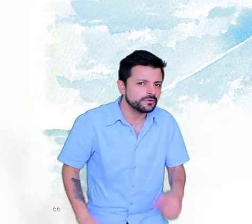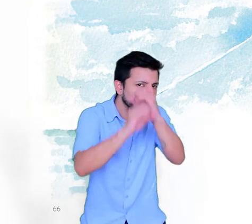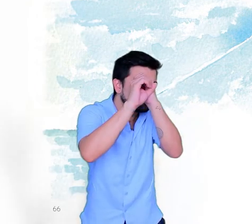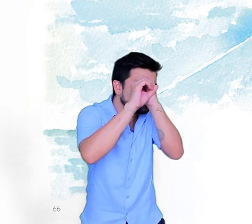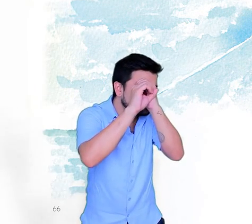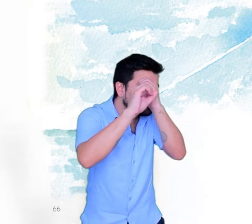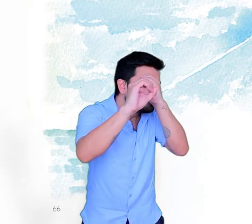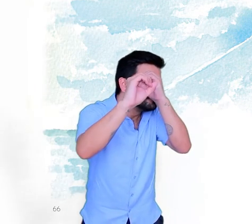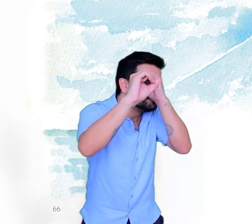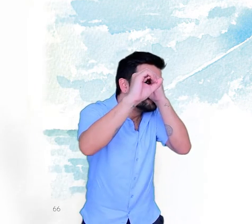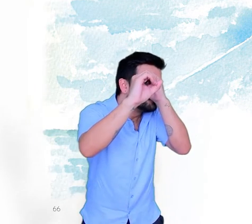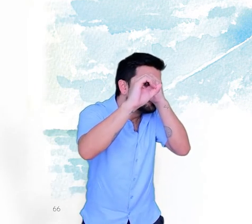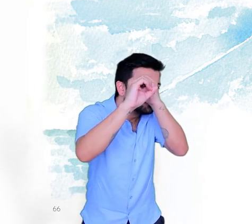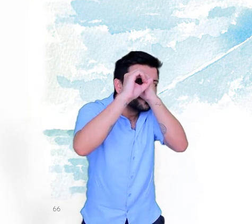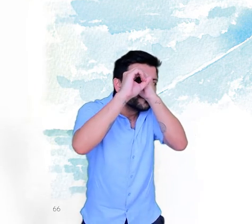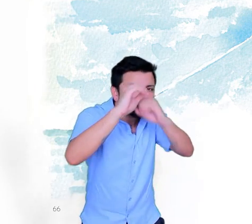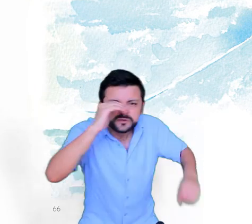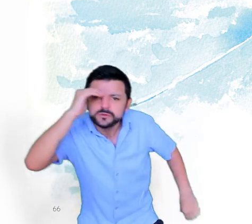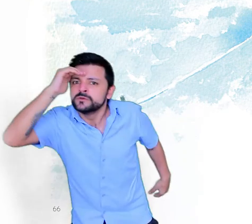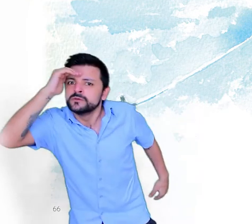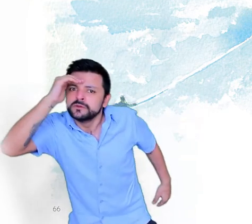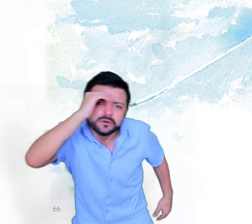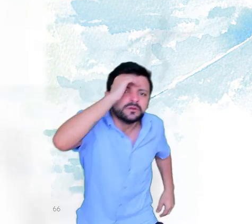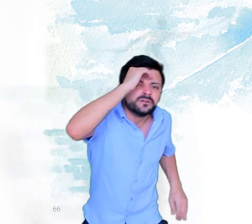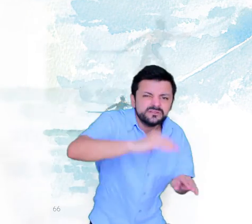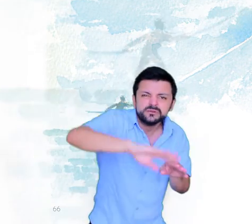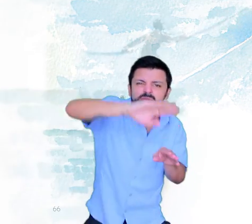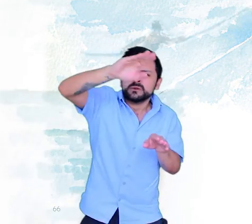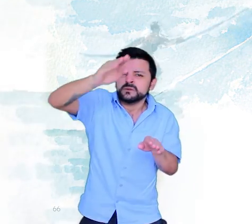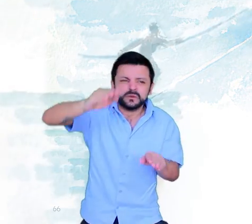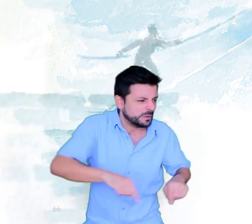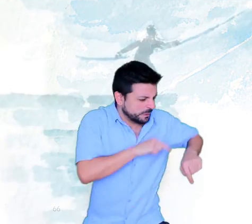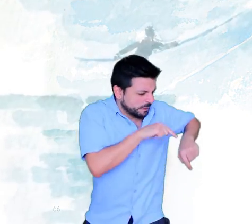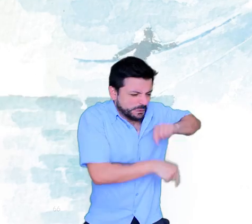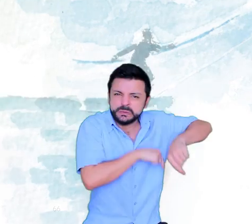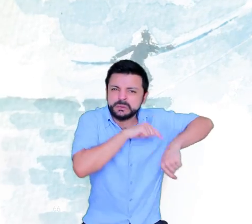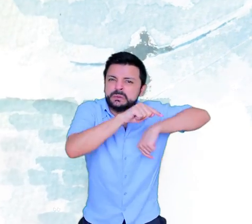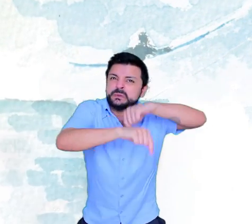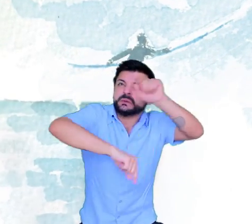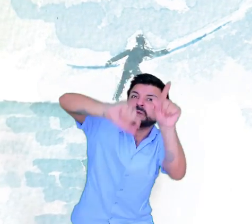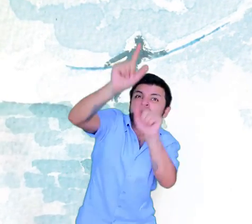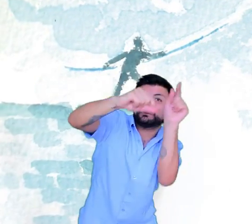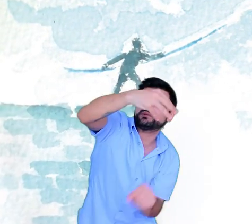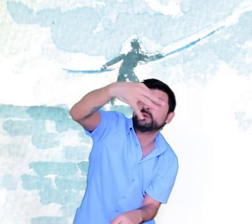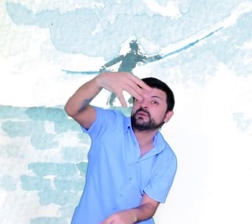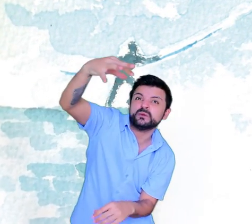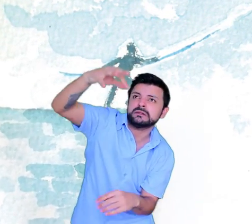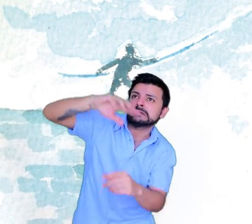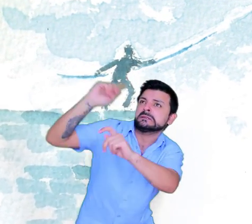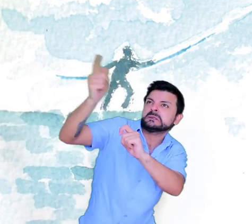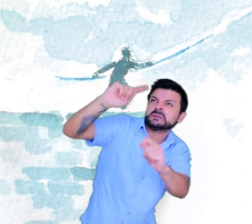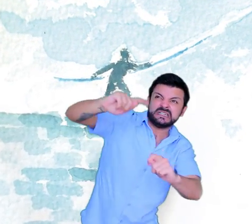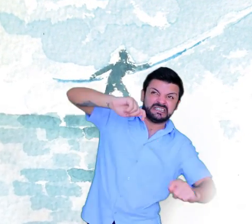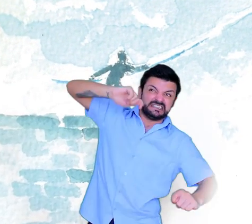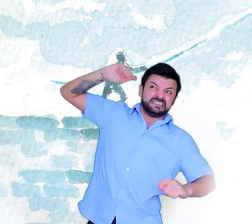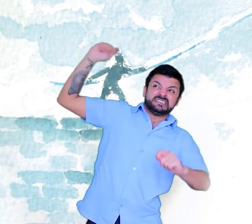Caçada Subo no muro e no escuro Caço a estrela d'alva Estico o braço